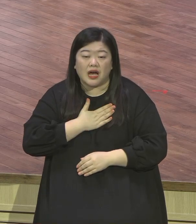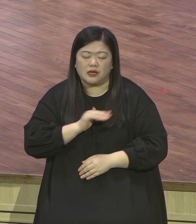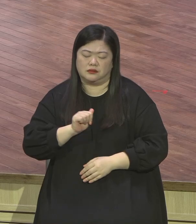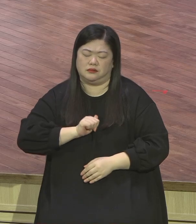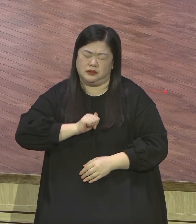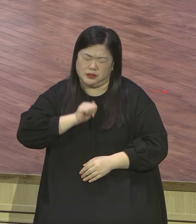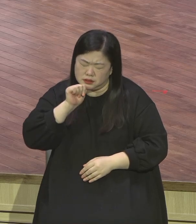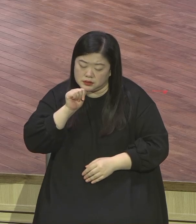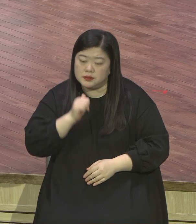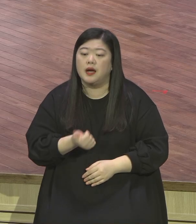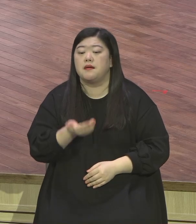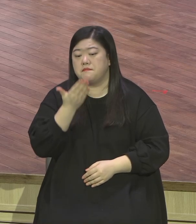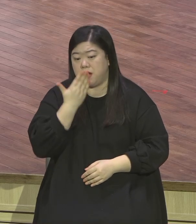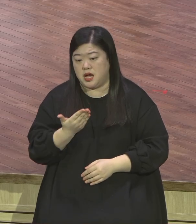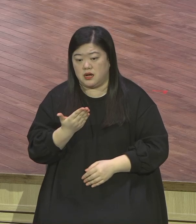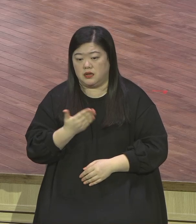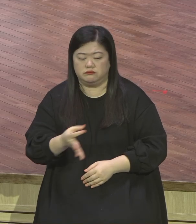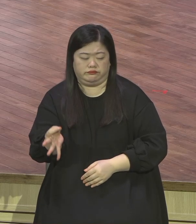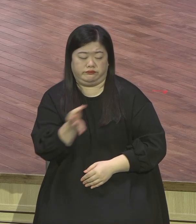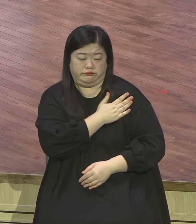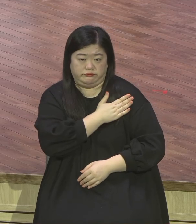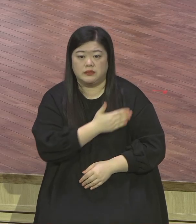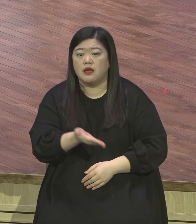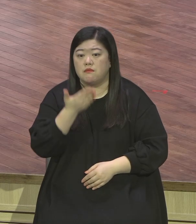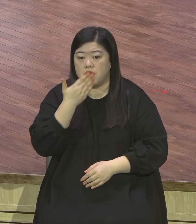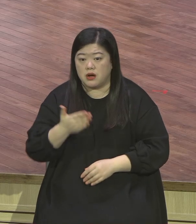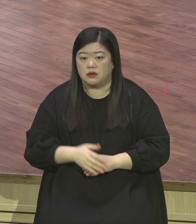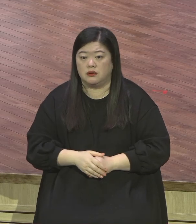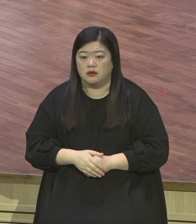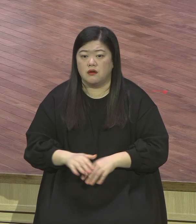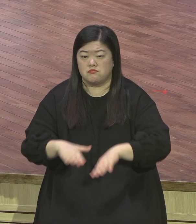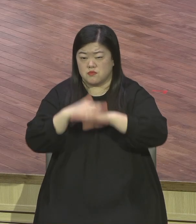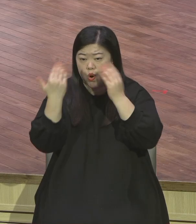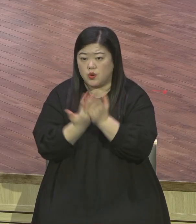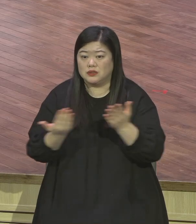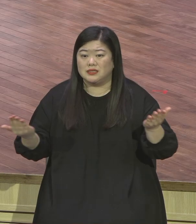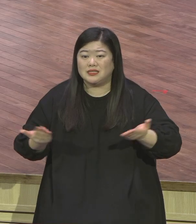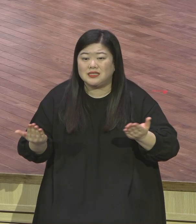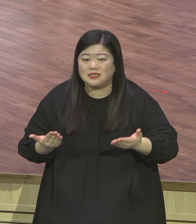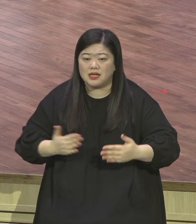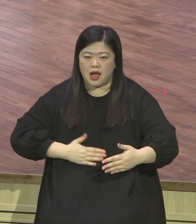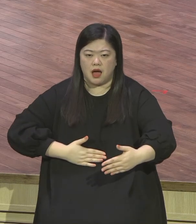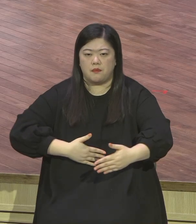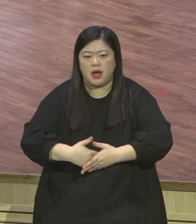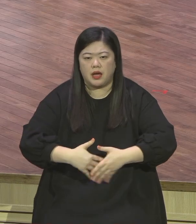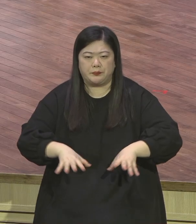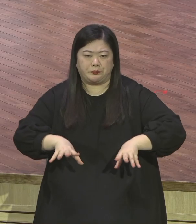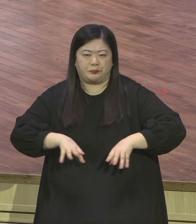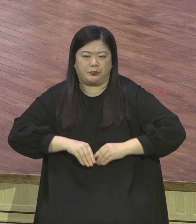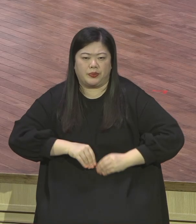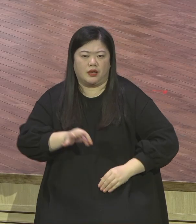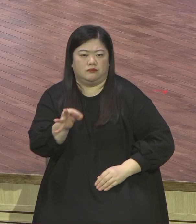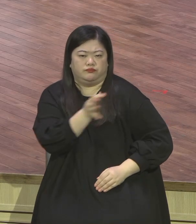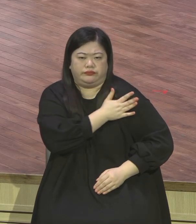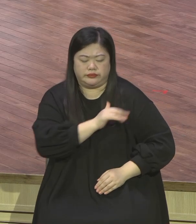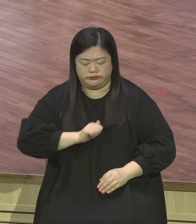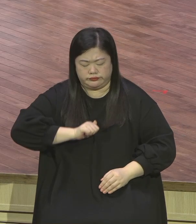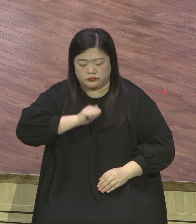풍부에 취할 줄도 알아 모든 일에 곧 배부름과 배고픔과 풍부와 풍부에도 살 줄